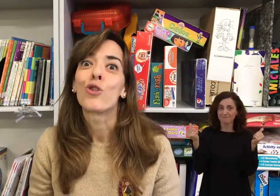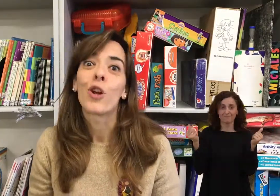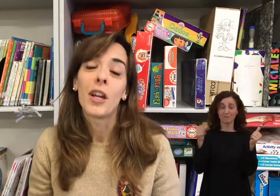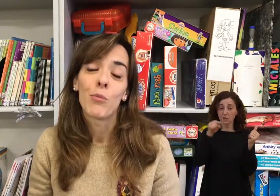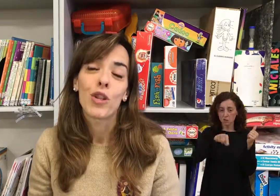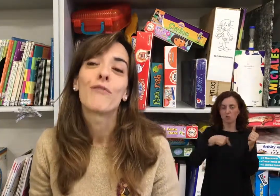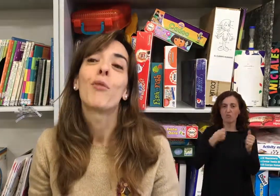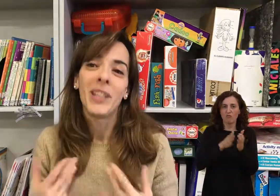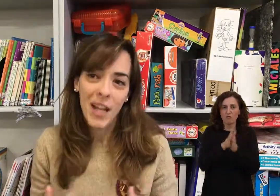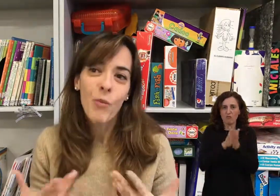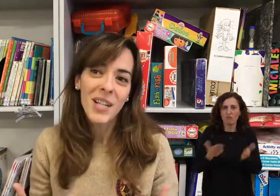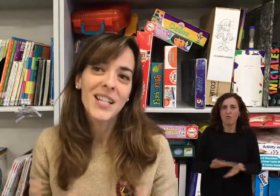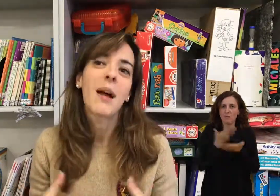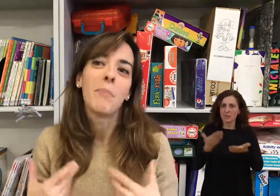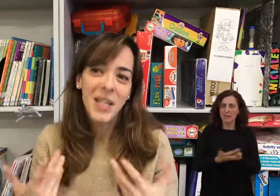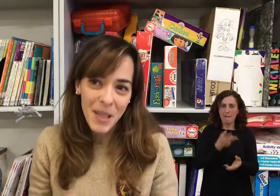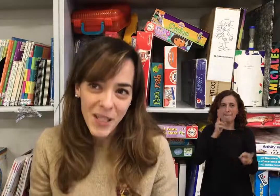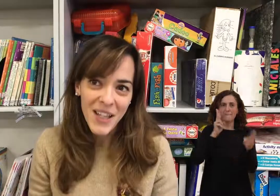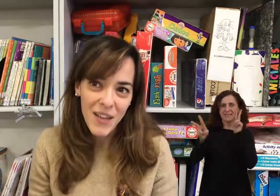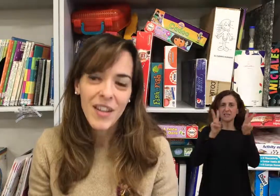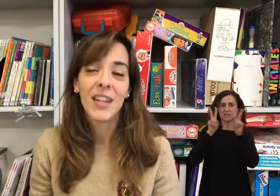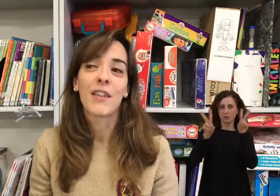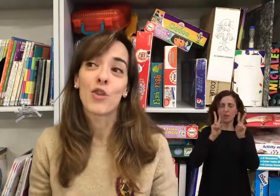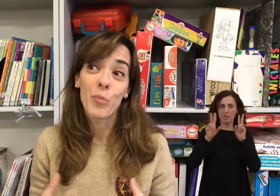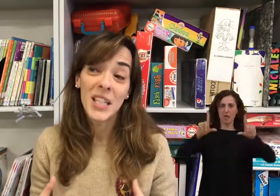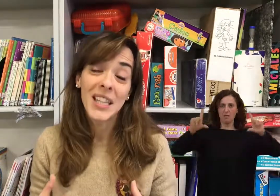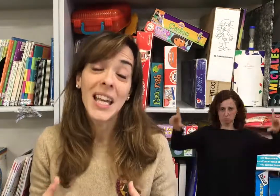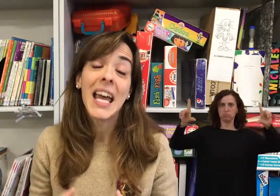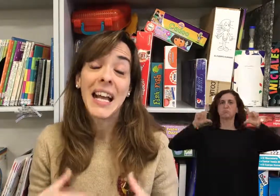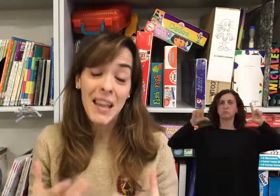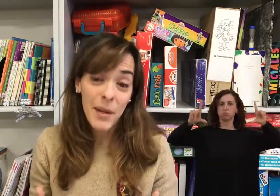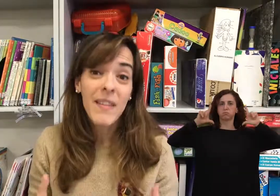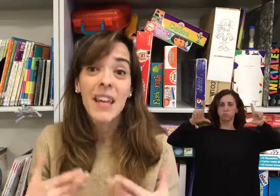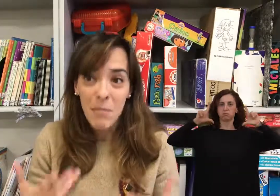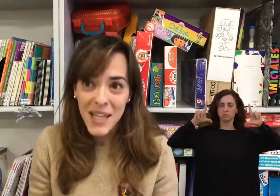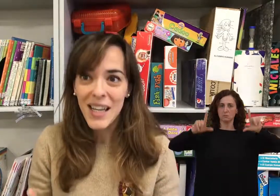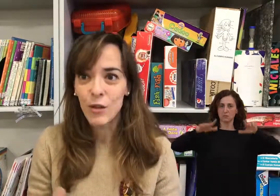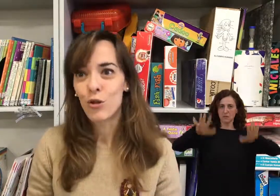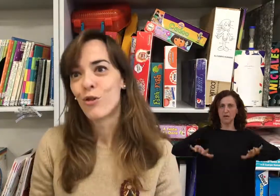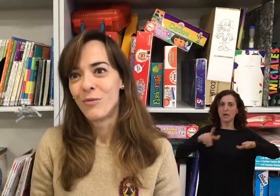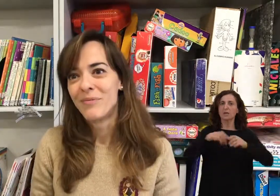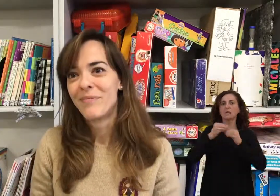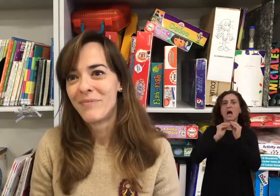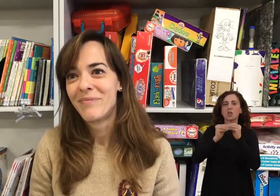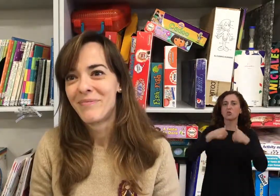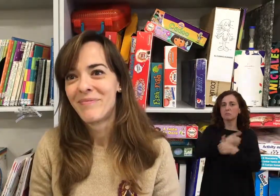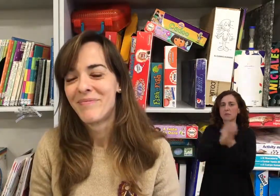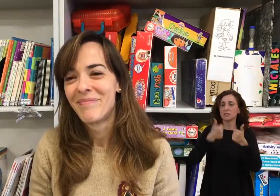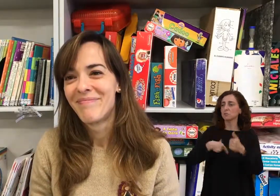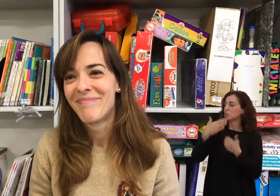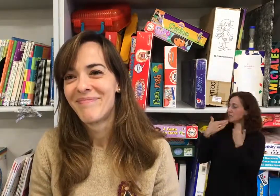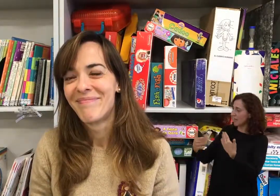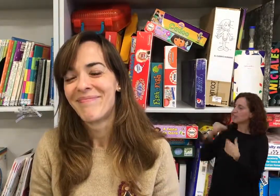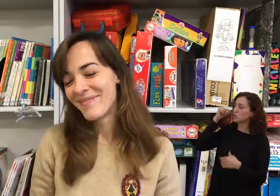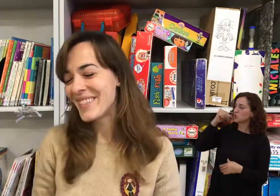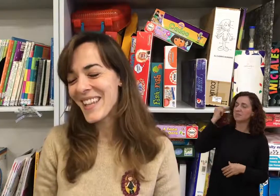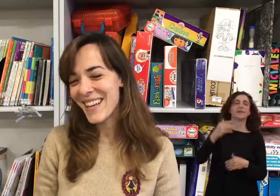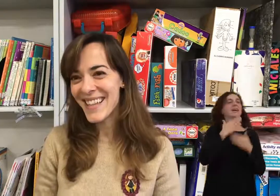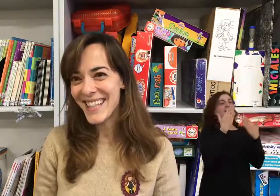lo que queremos es fomentar aún más esa visibilidad y hacernos presente cada vez en más actos. Muchas gracias, Conchita. Nada, gracias